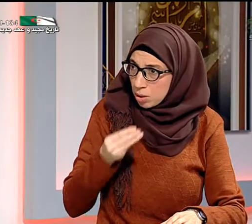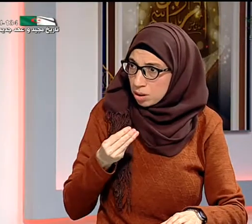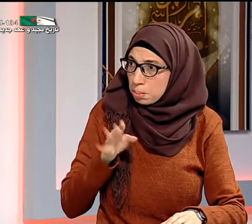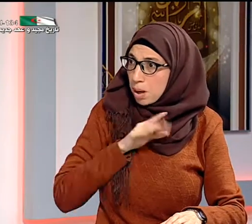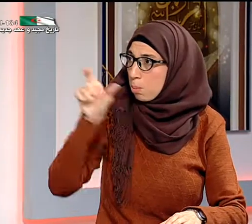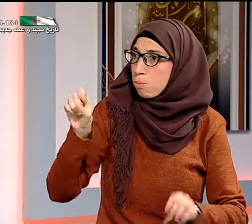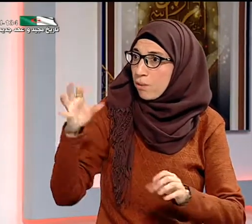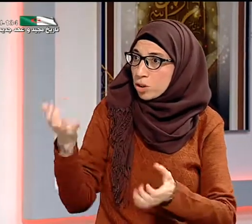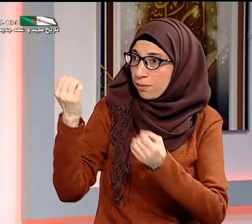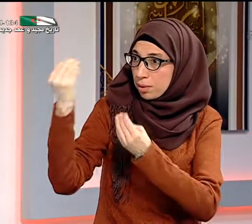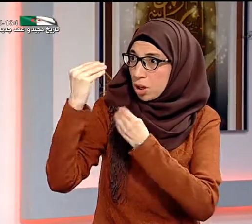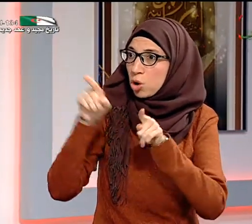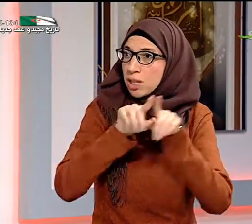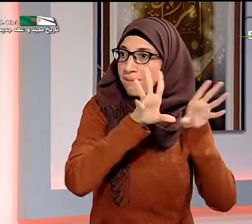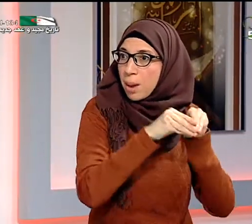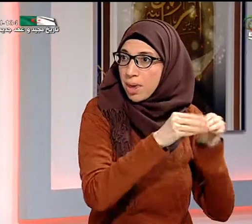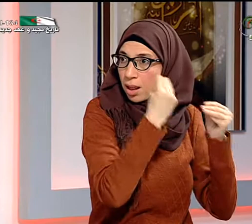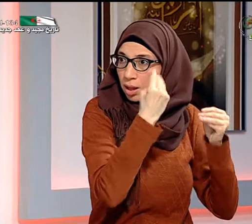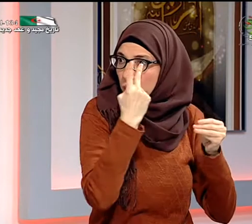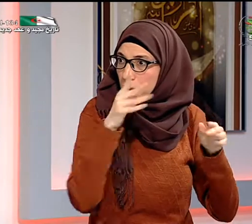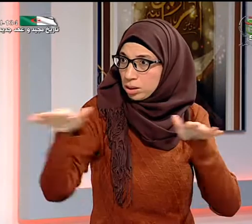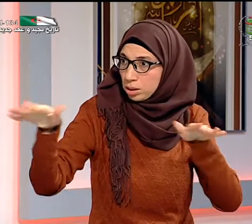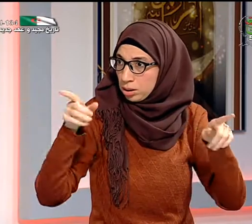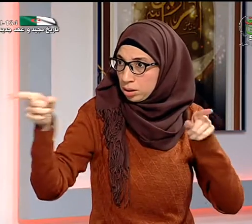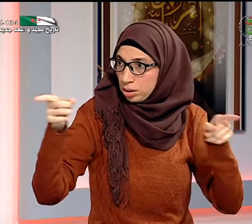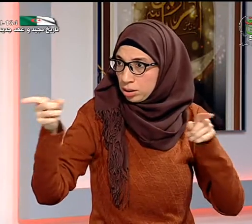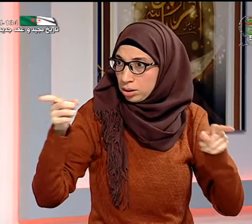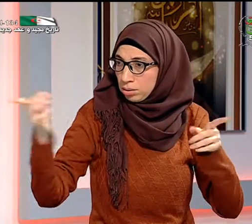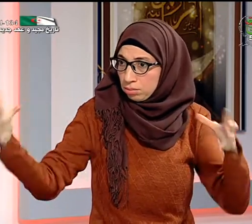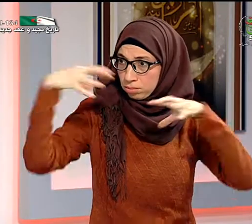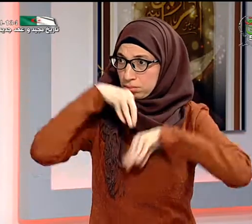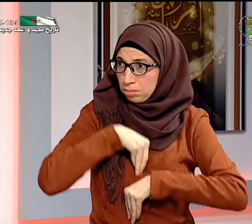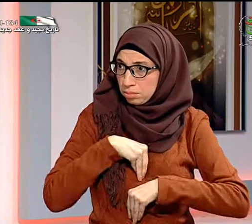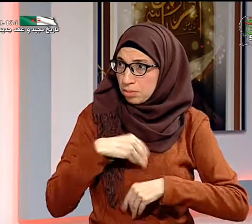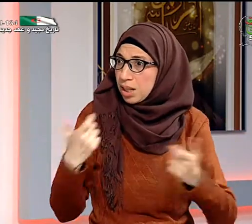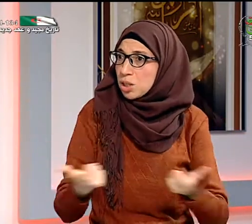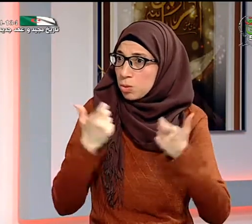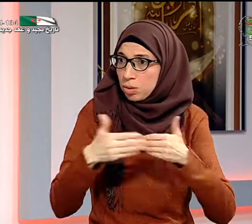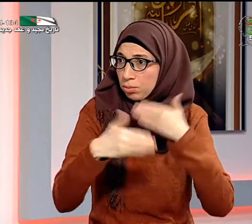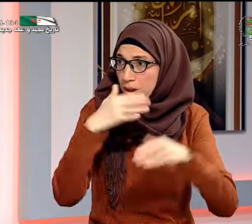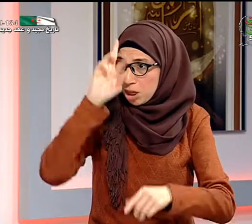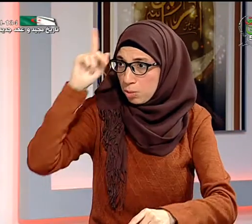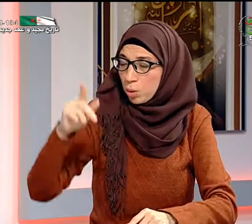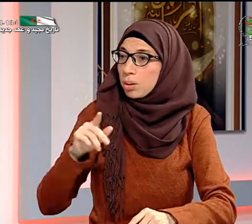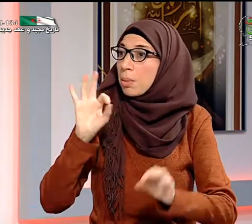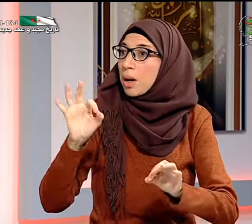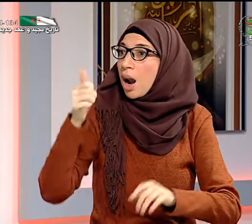دراية بالكتابة أو بالتعليم لأنني تعلمت يعني اللغة الإشارية واللغة